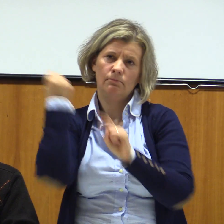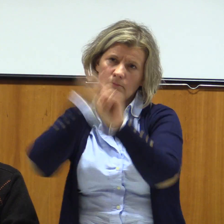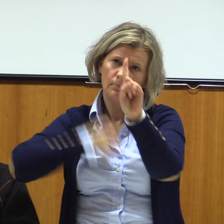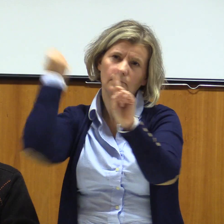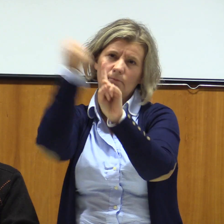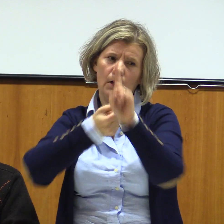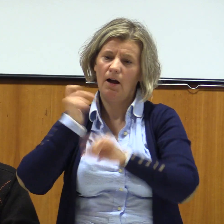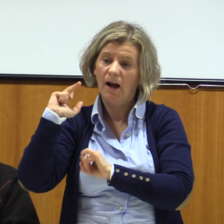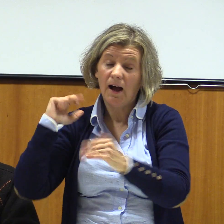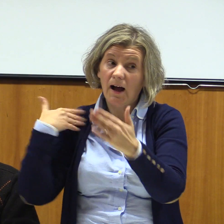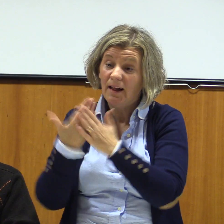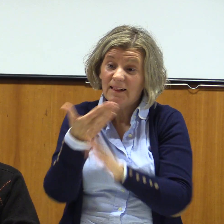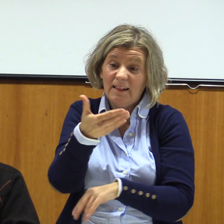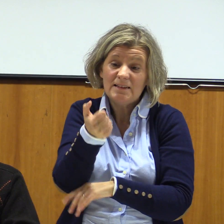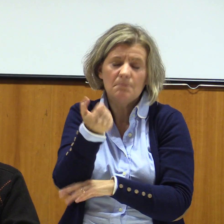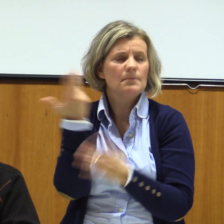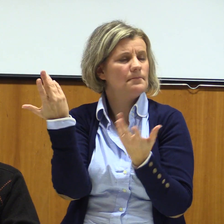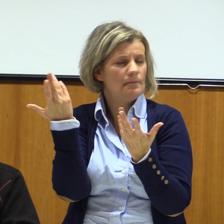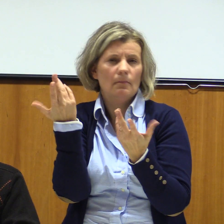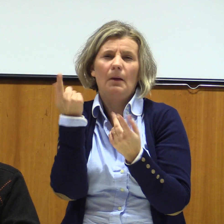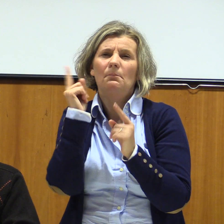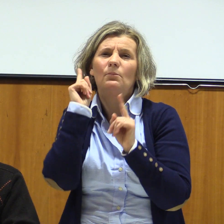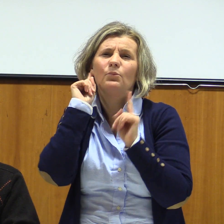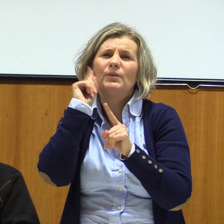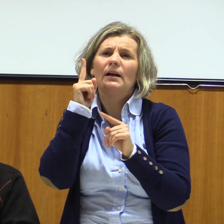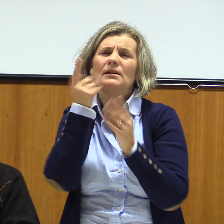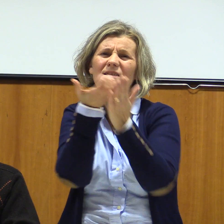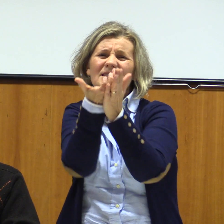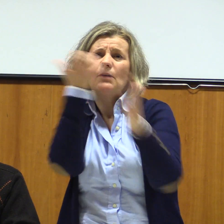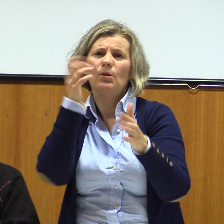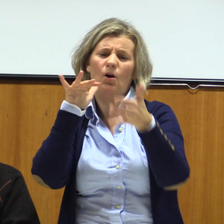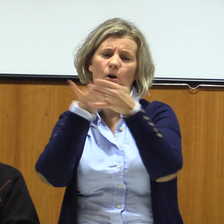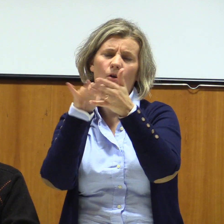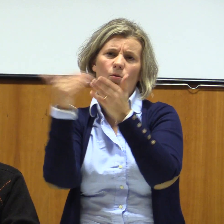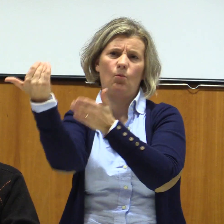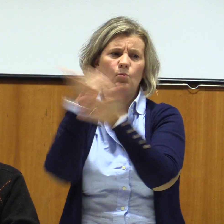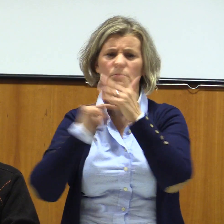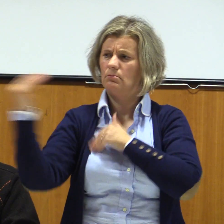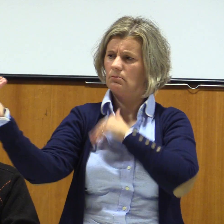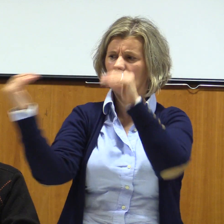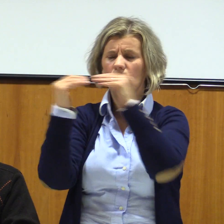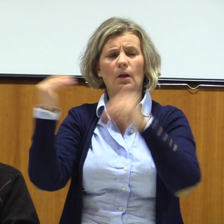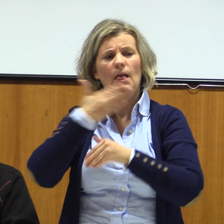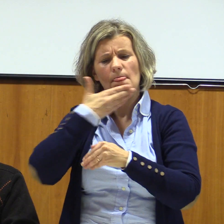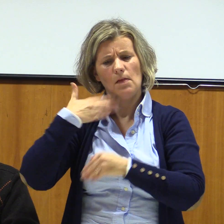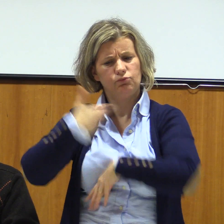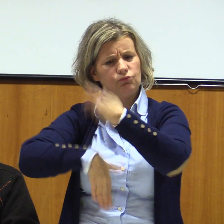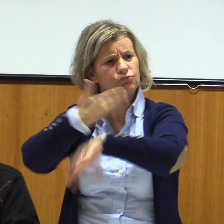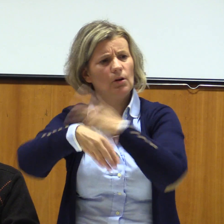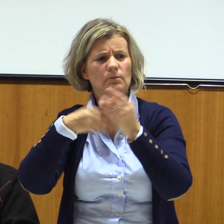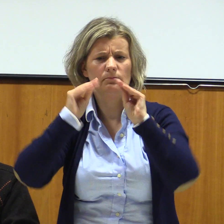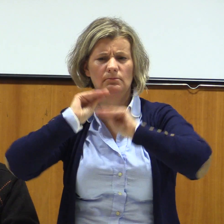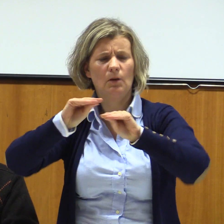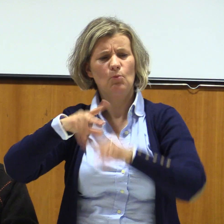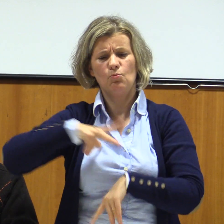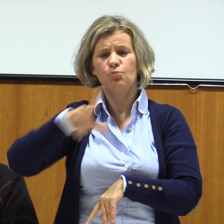Nós, os professores de Língua Gestual Portuguesa, temos lutado ao longo destes 15 anos, e é muito importante, desde logo, que exista um grupo